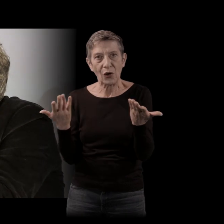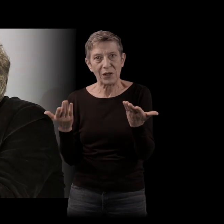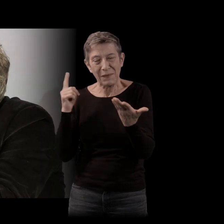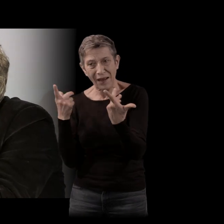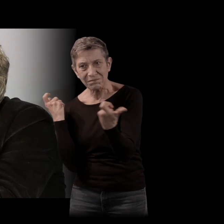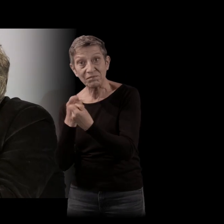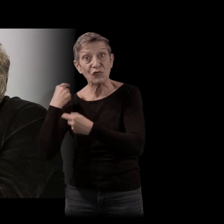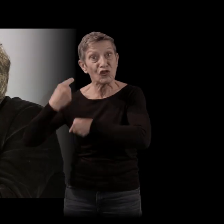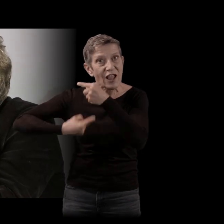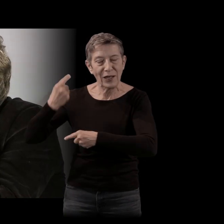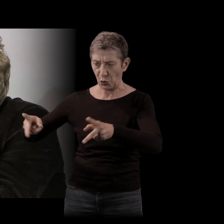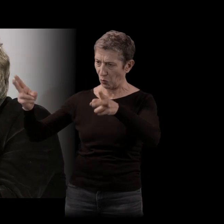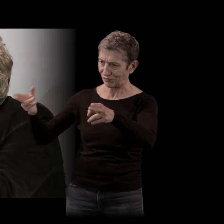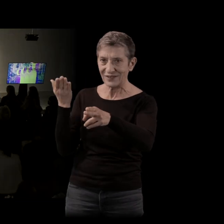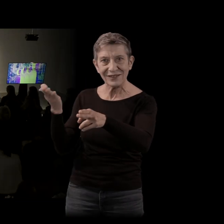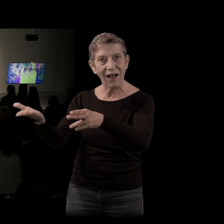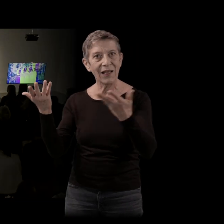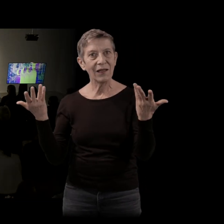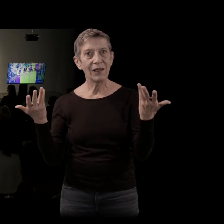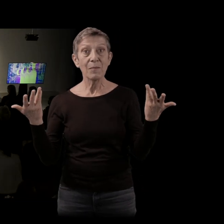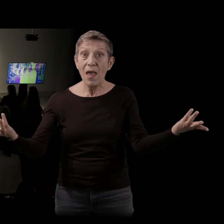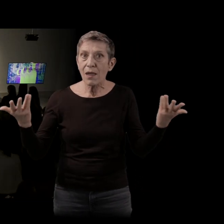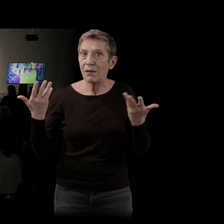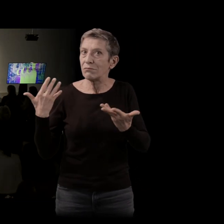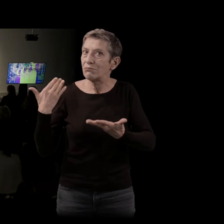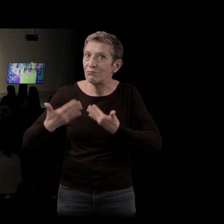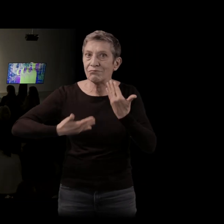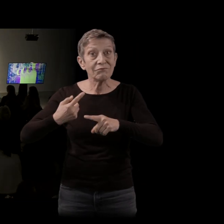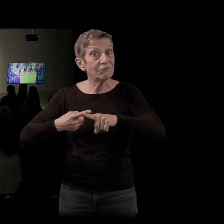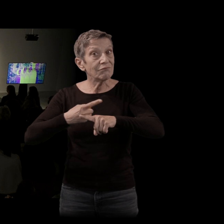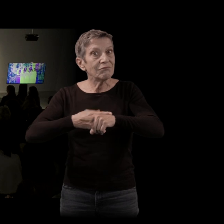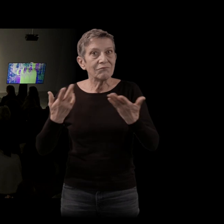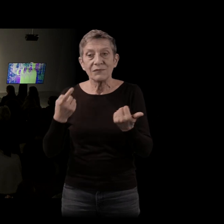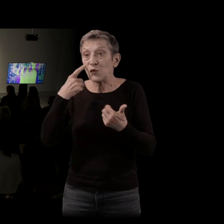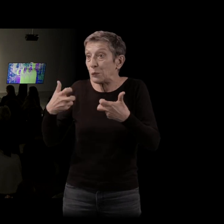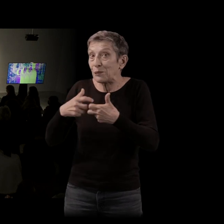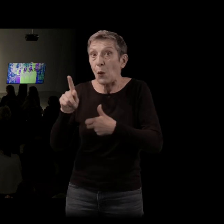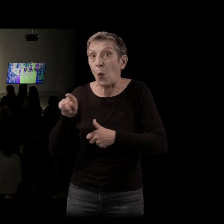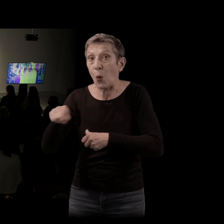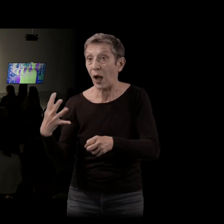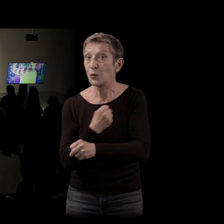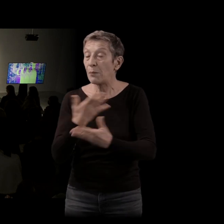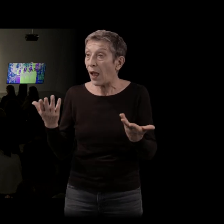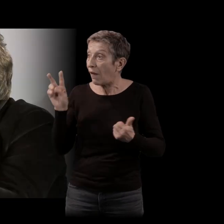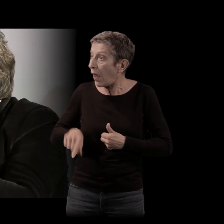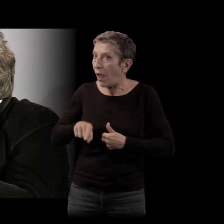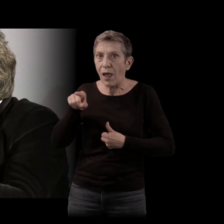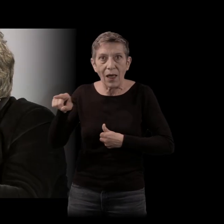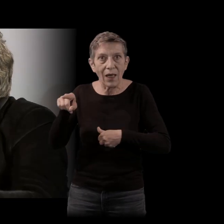et pourtant, au fur et à mesure, et la preuve en est avec le Goncourt, vous avez été capable de toucher beaucoup plus largement et